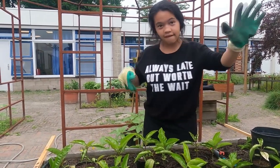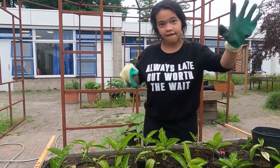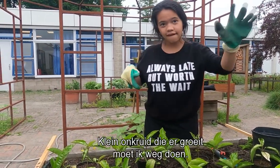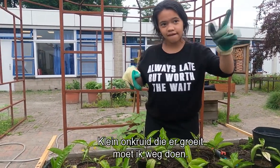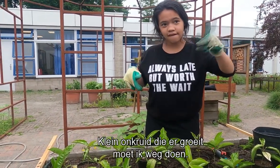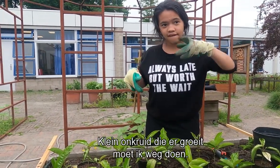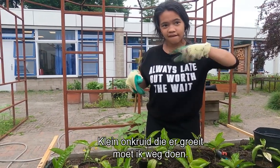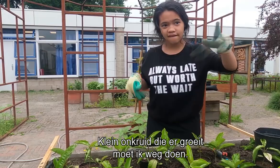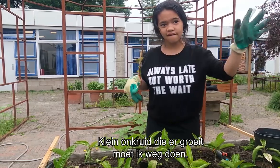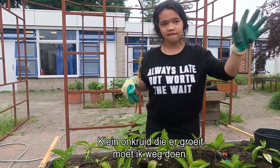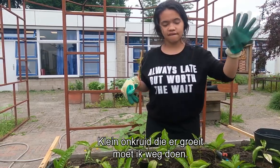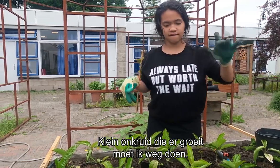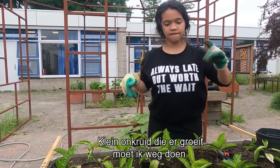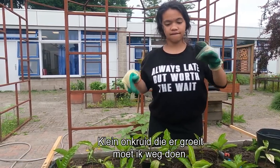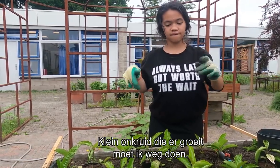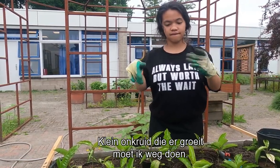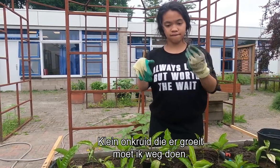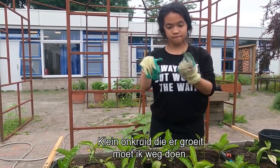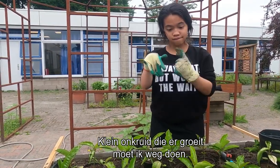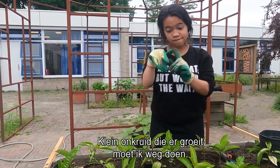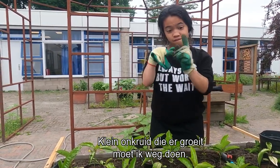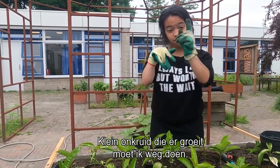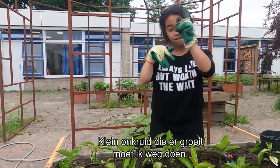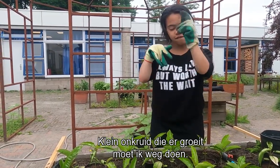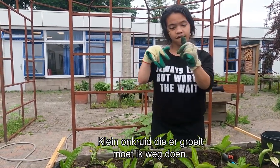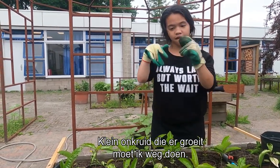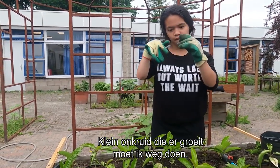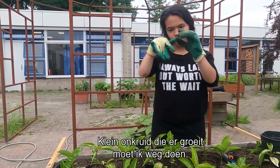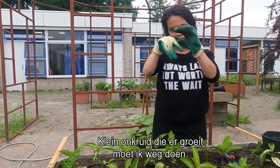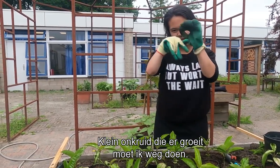Klein onkruid die er groeit, moet ik wegdoen.